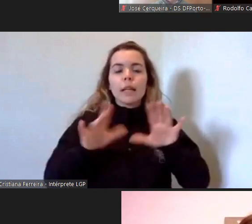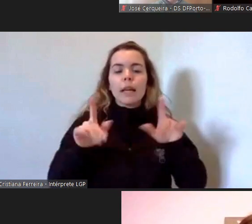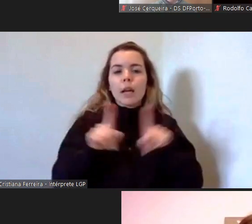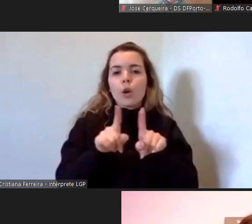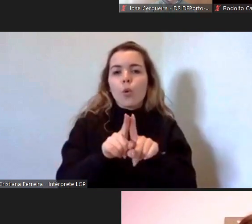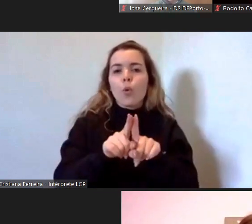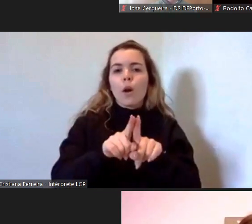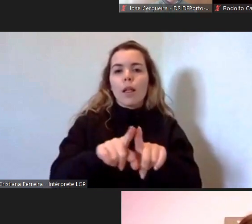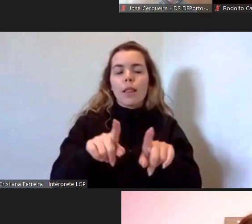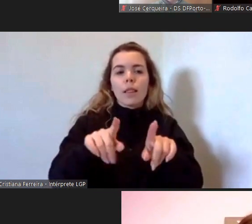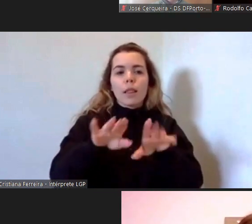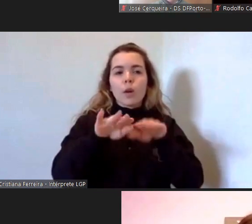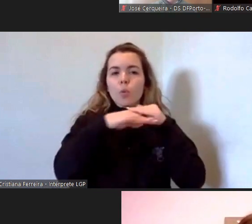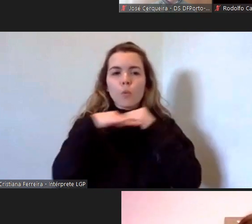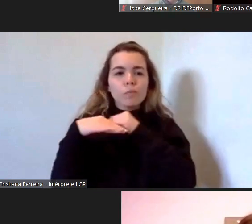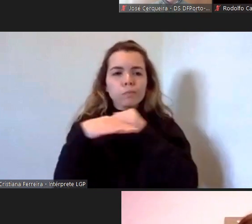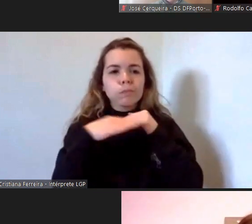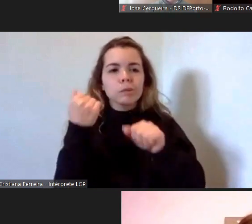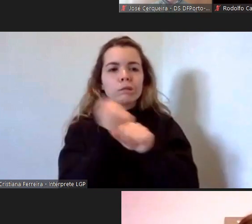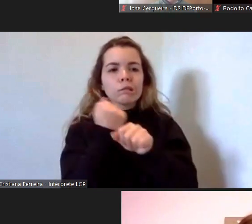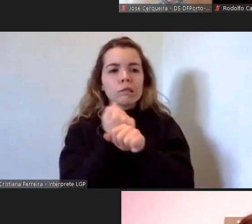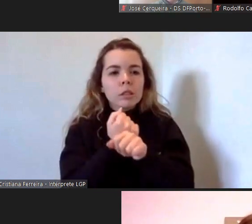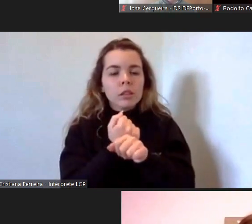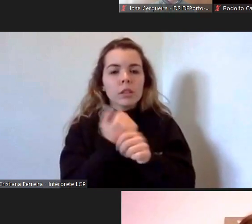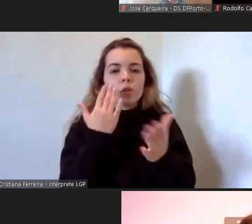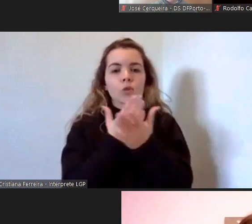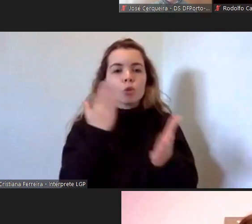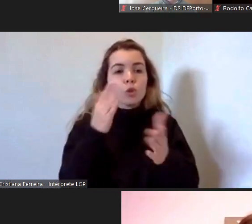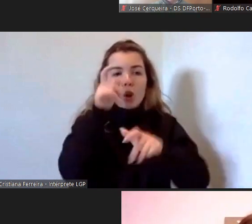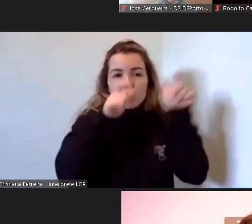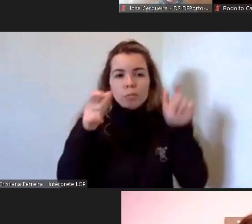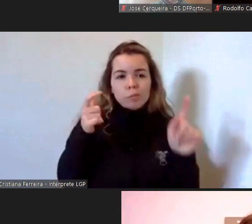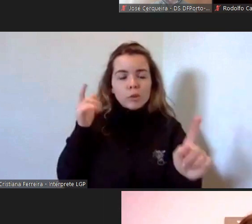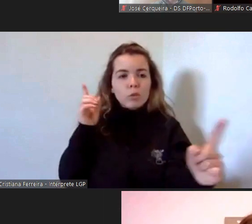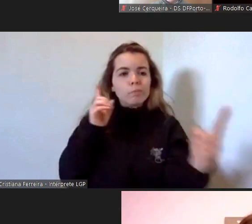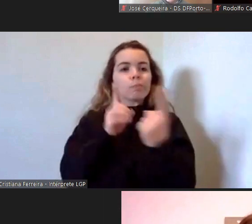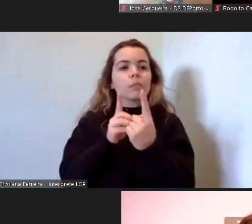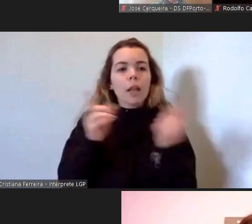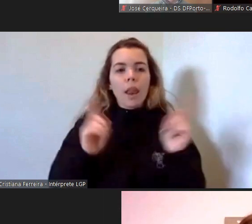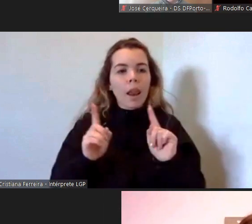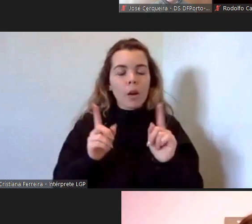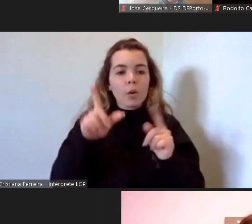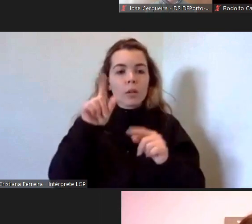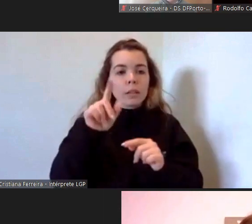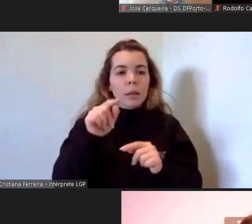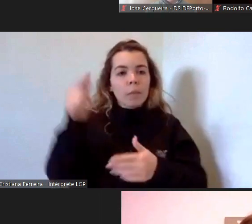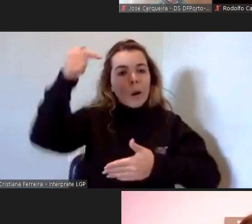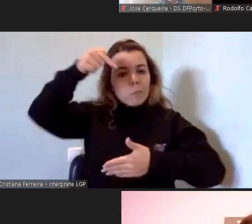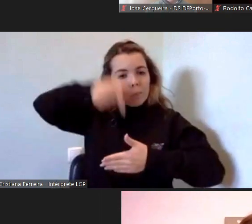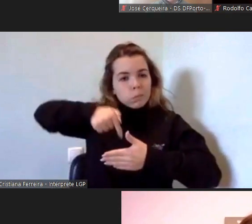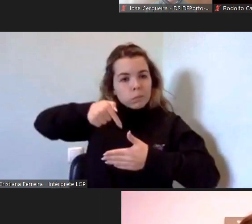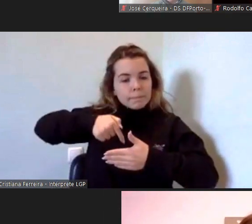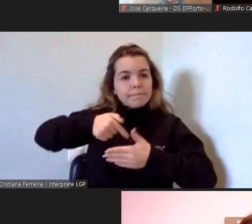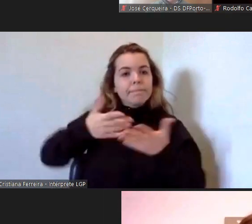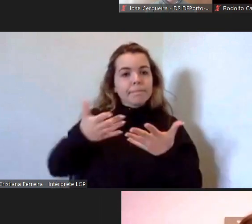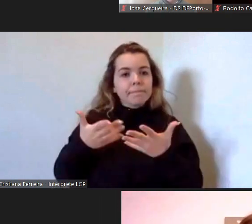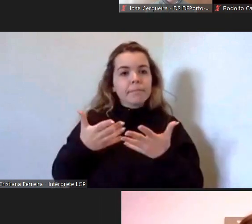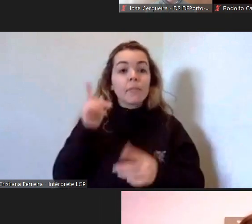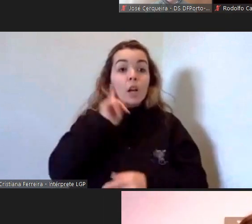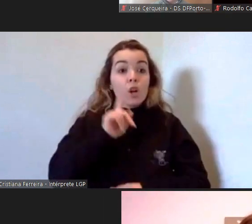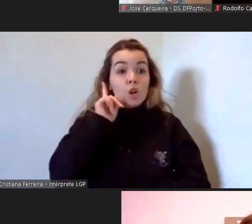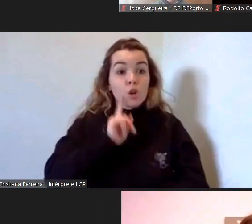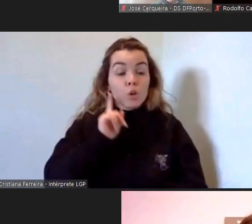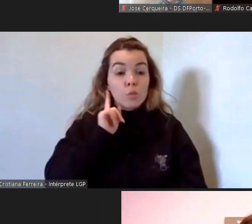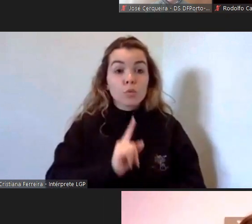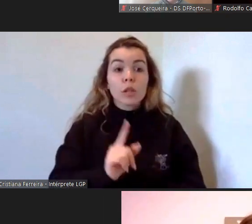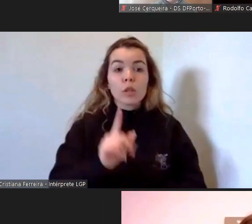mas não é só com o público mesmo a nível interno acho que é importante estamos num esforço de